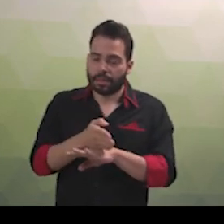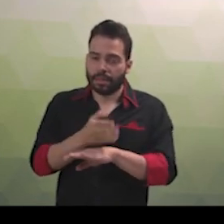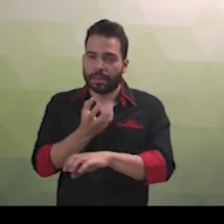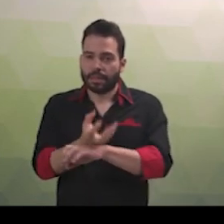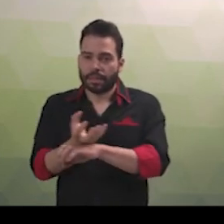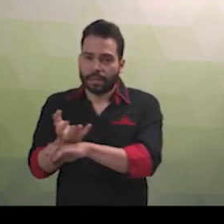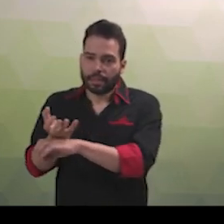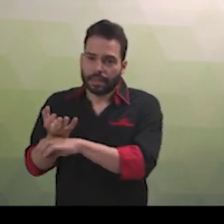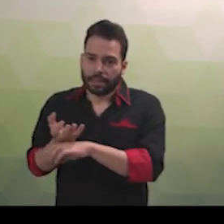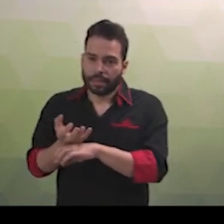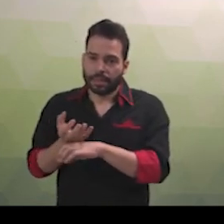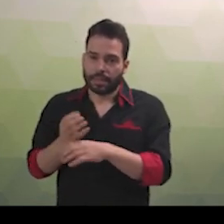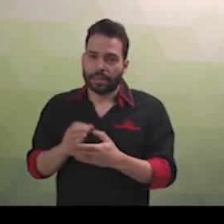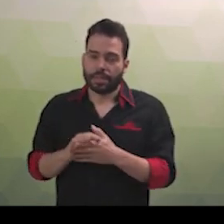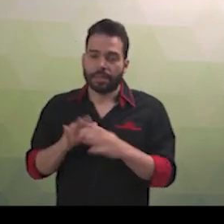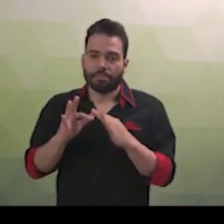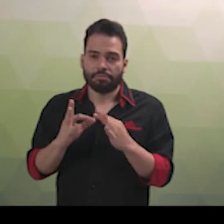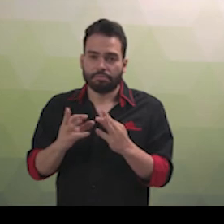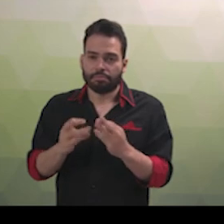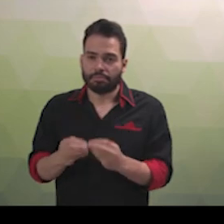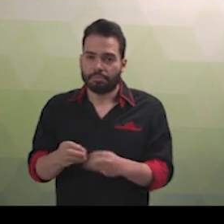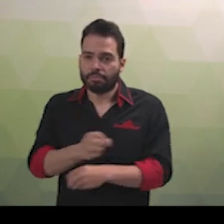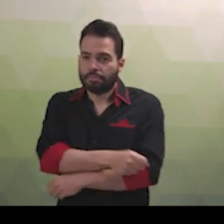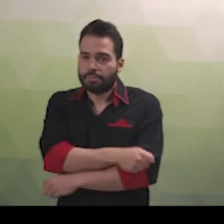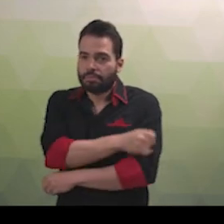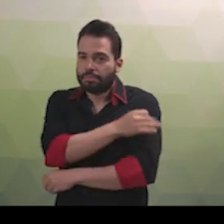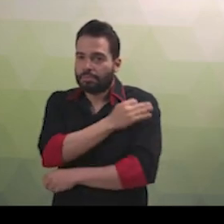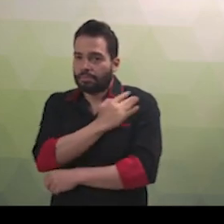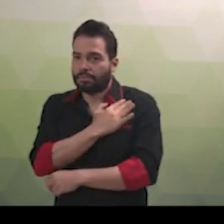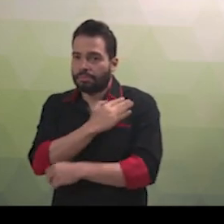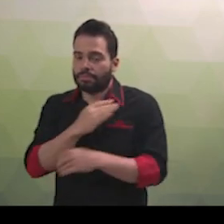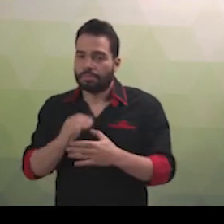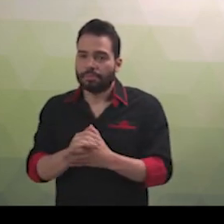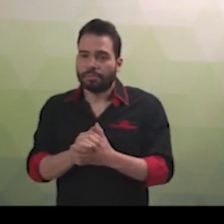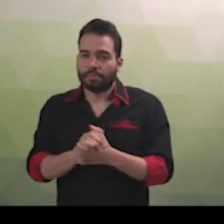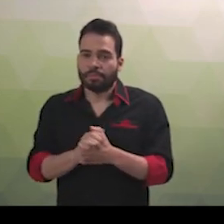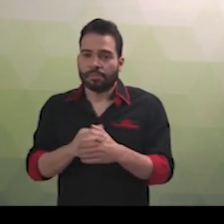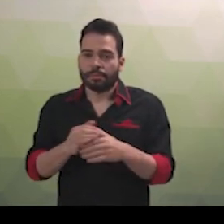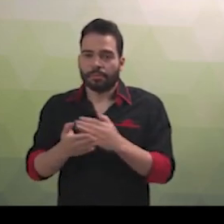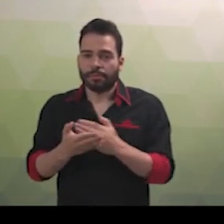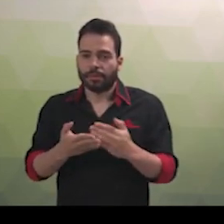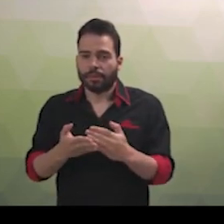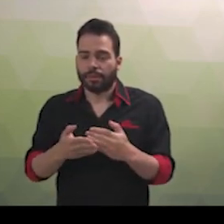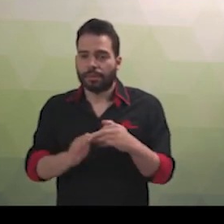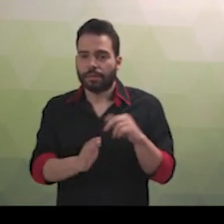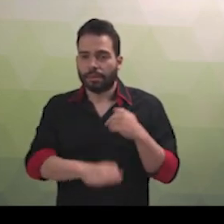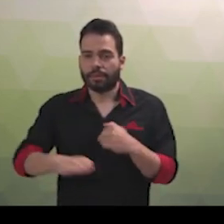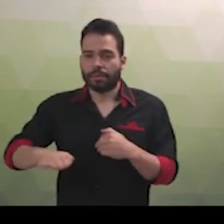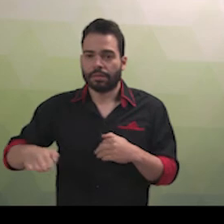desde a educação infantil até a superior. § 1º Para garantir o atendimento